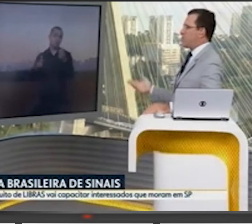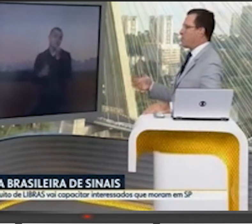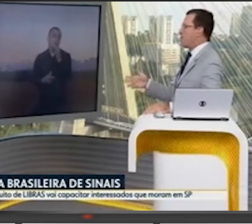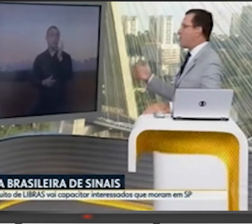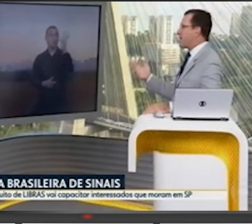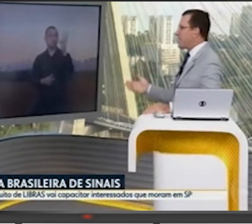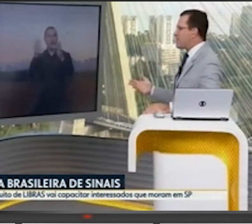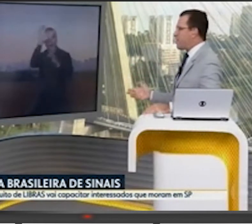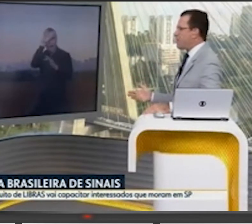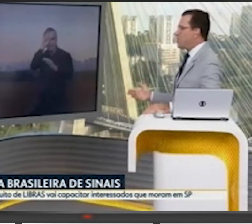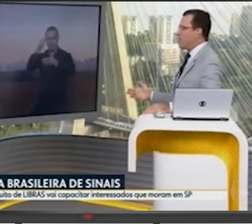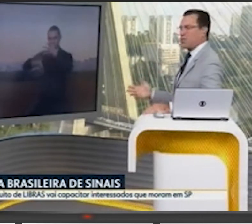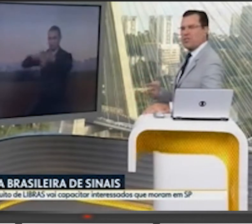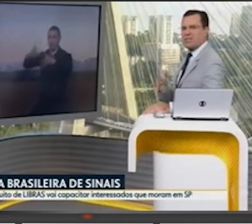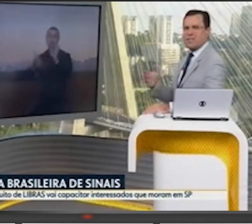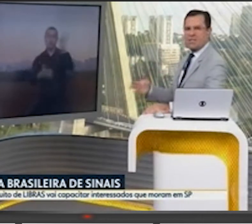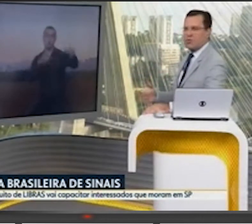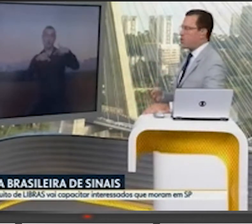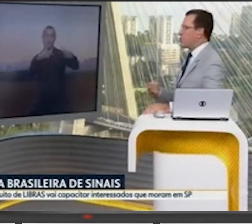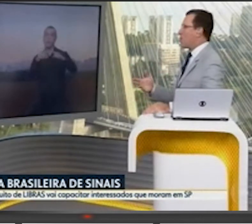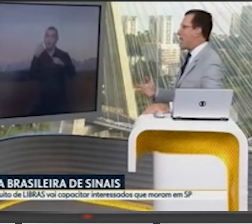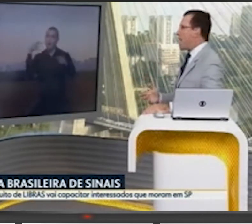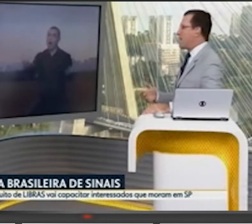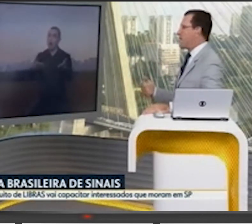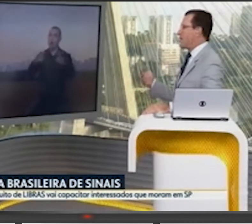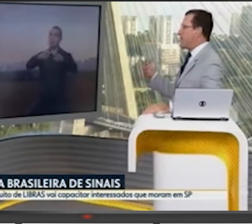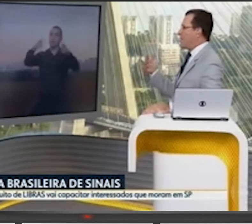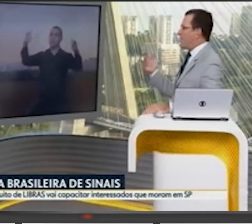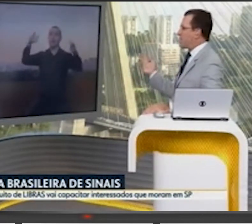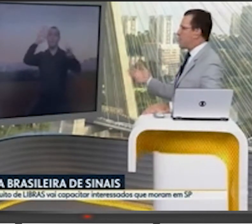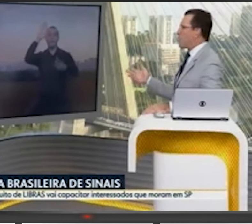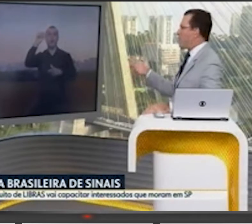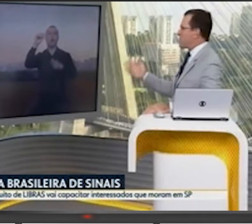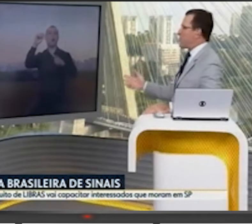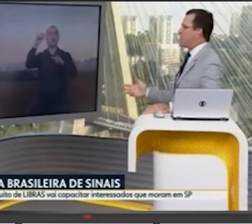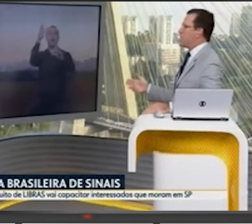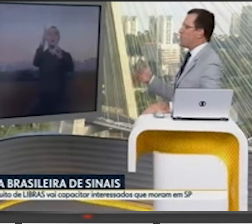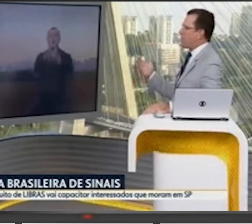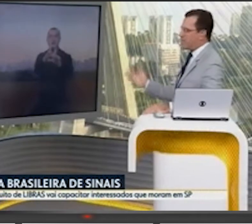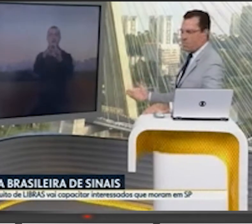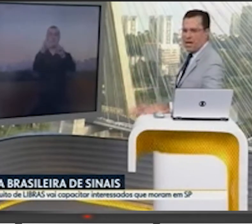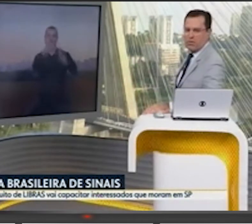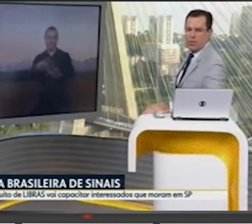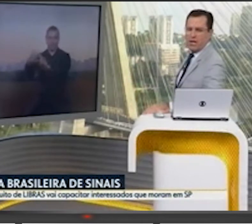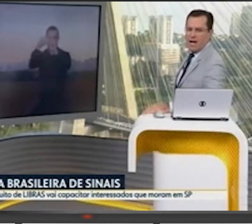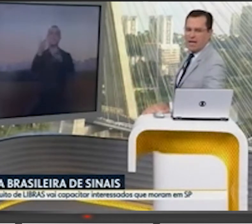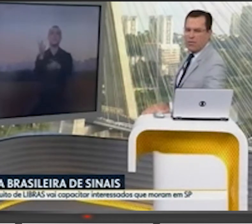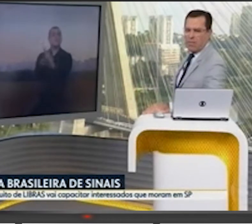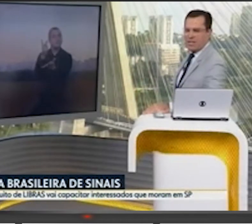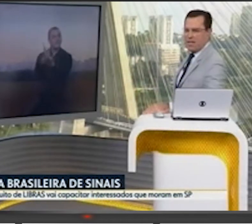porque a gente vê uma crescente, principalmente nessas transmissões online, sempre com a participação, o respeito à língua brasileira